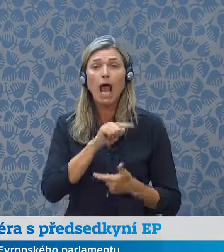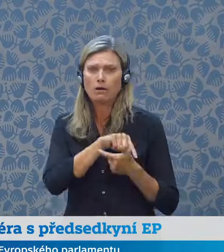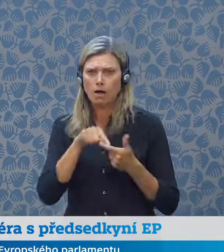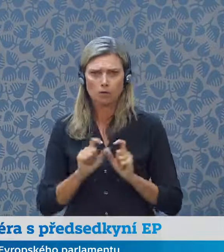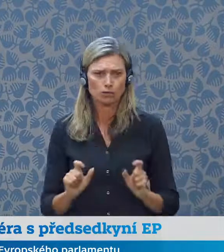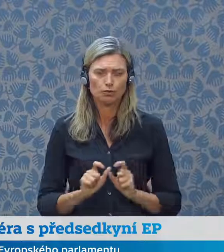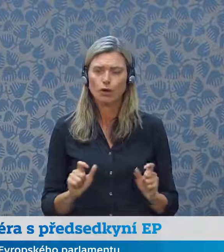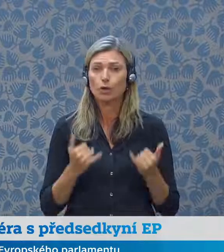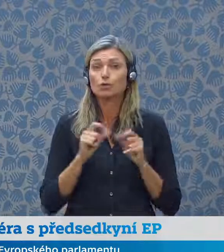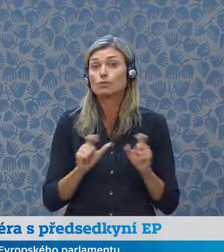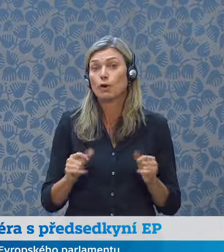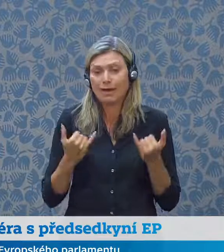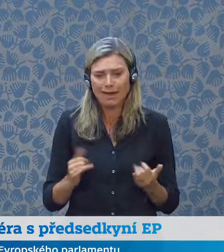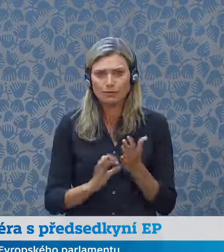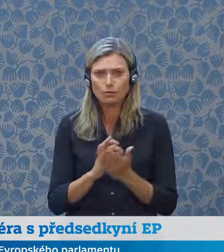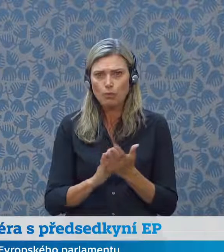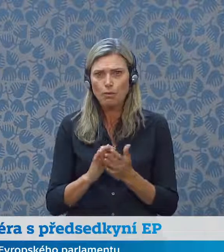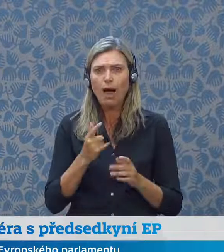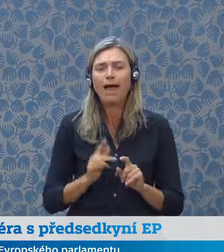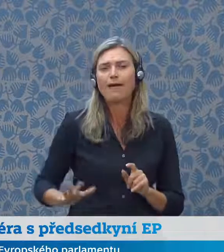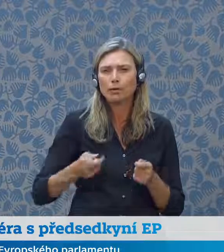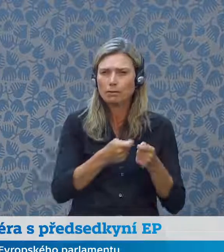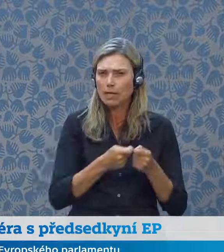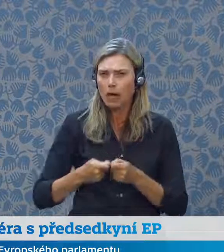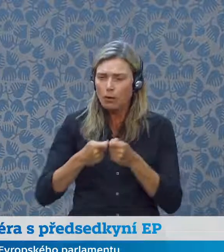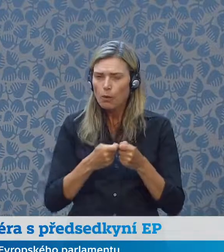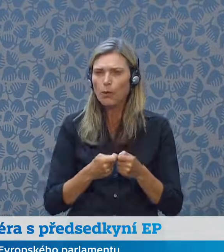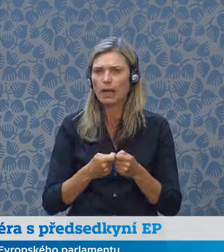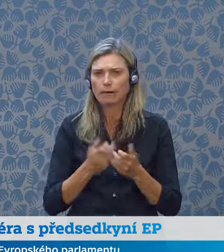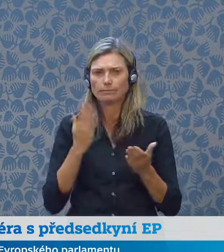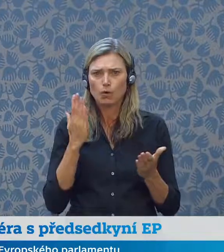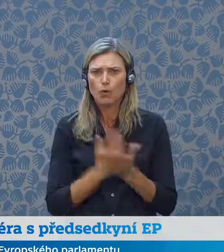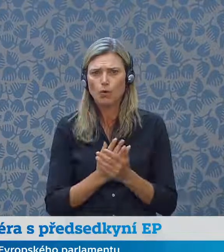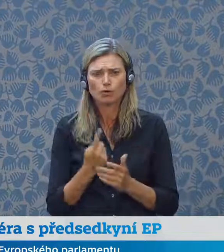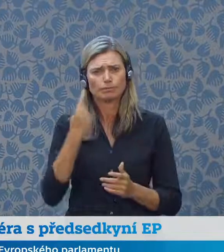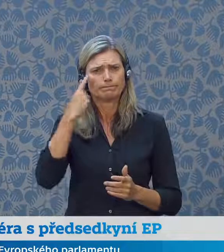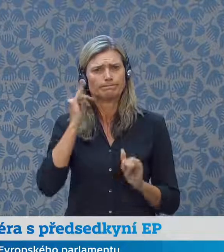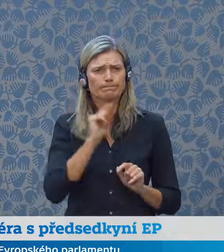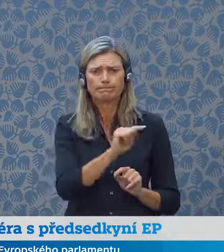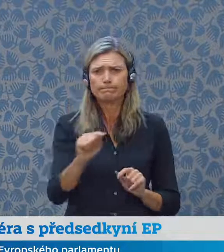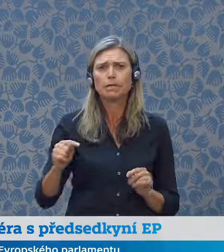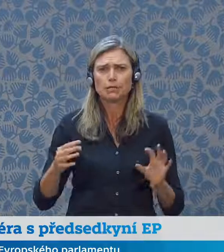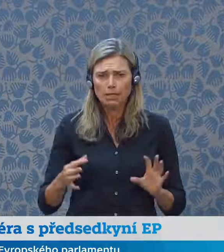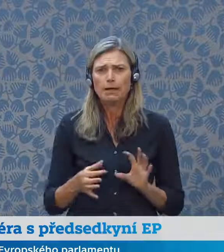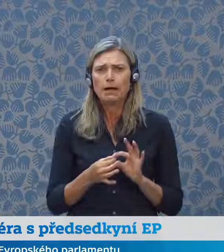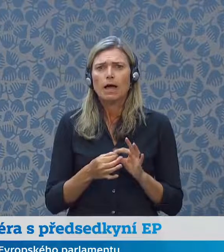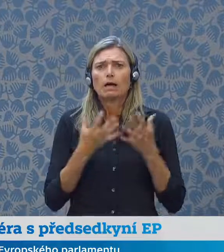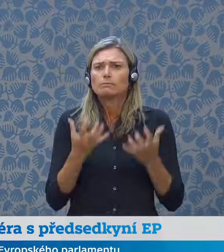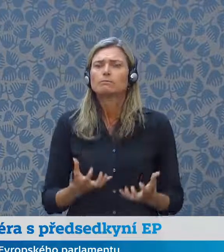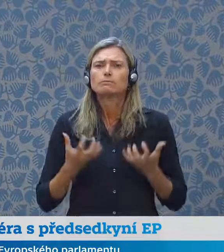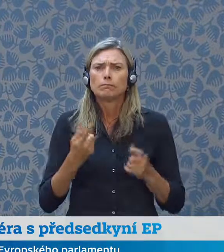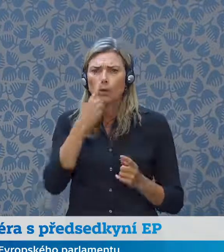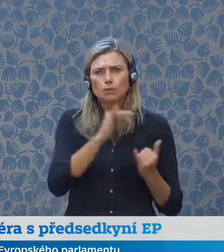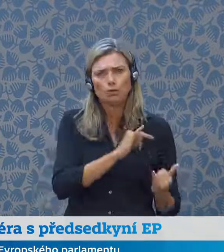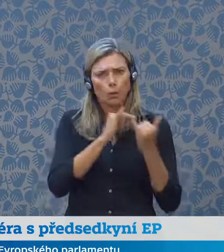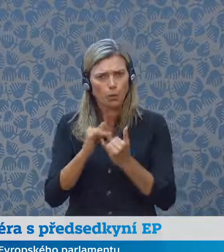přichází v době, kdy Evropská unie se musí vypořádat s výzvami v souvislosti s brutální